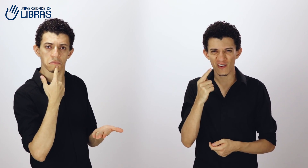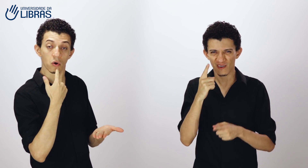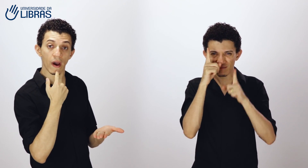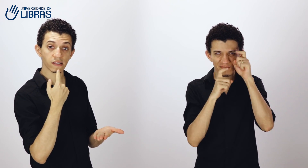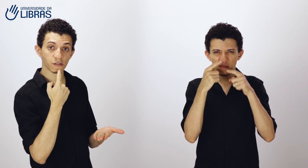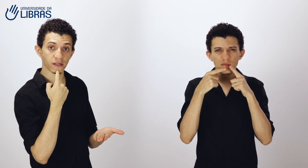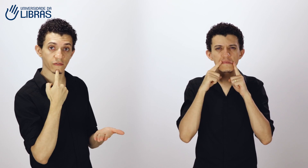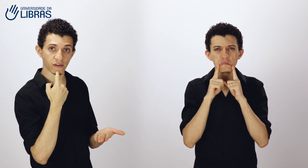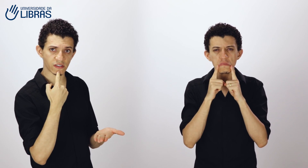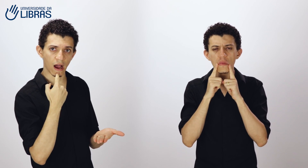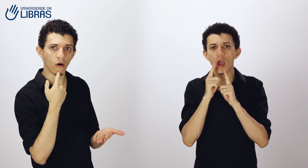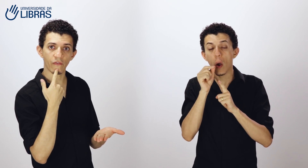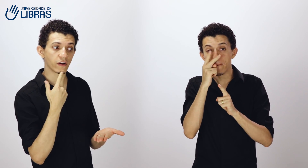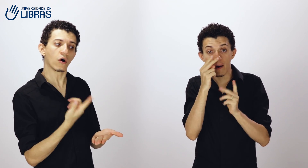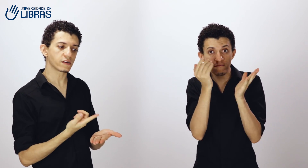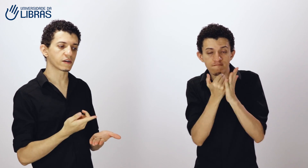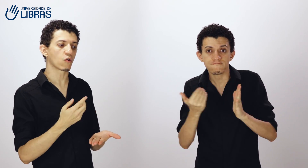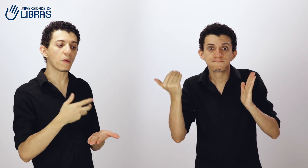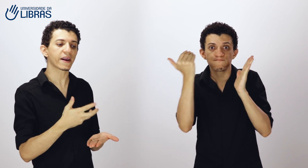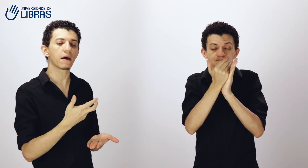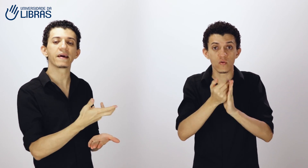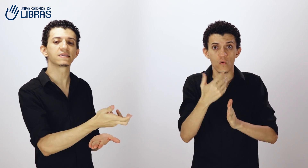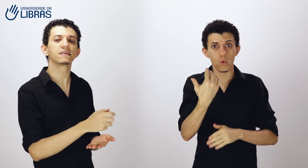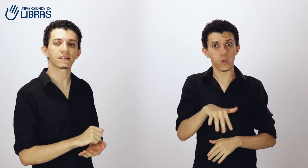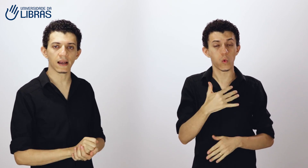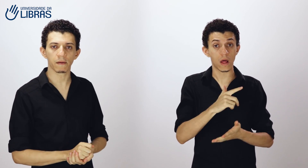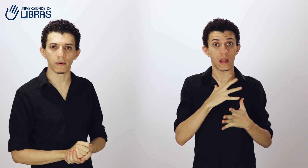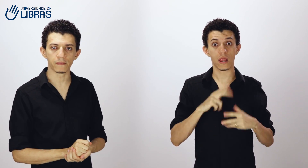com essa expressão facial, eu falo, nossa, como aquela mesa ali está limpa?